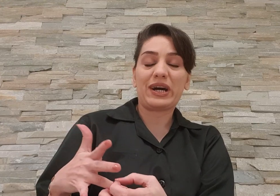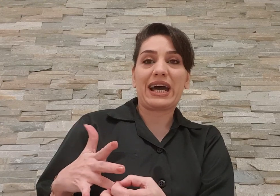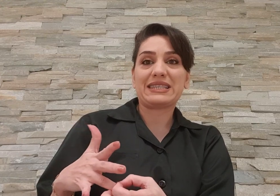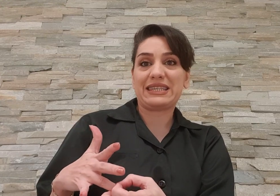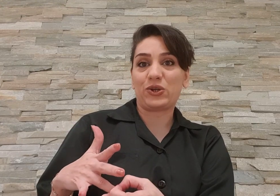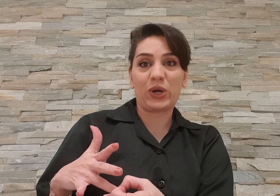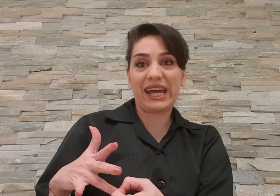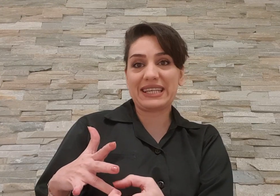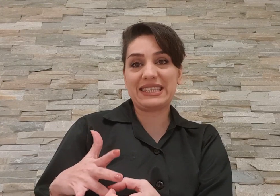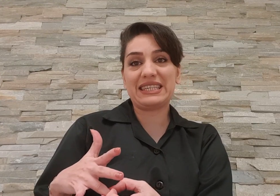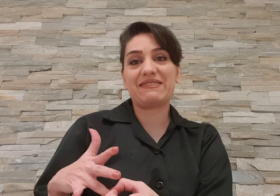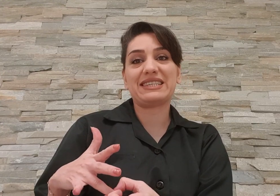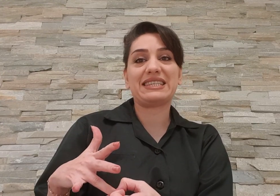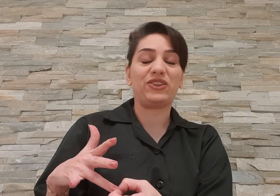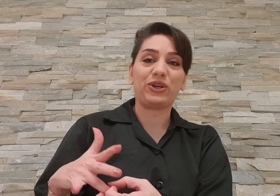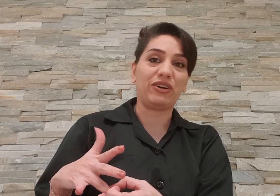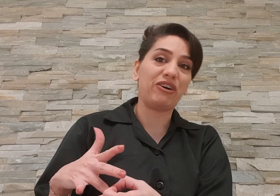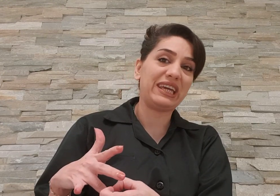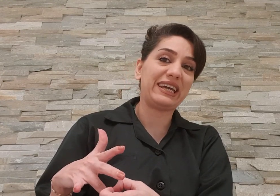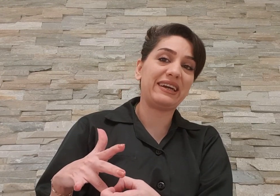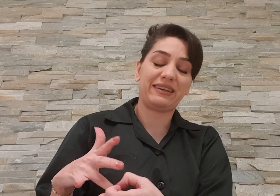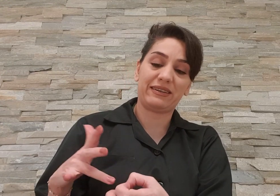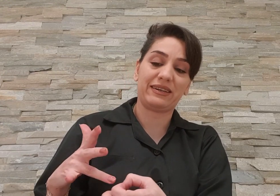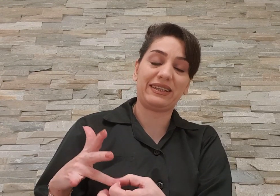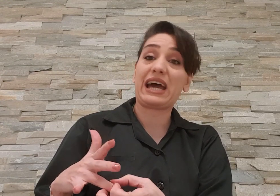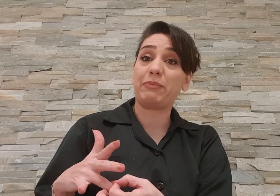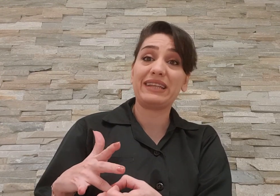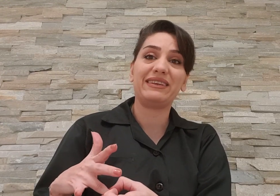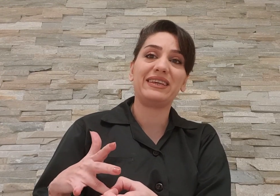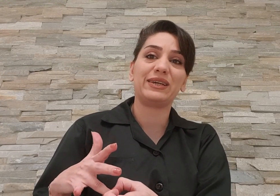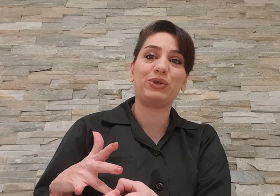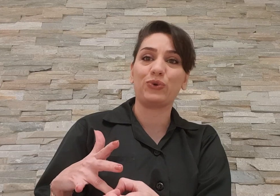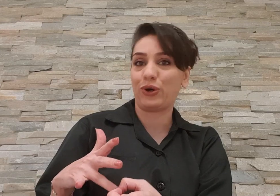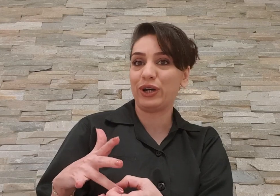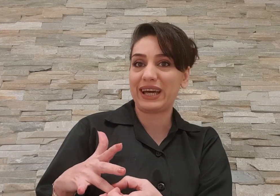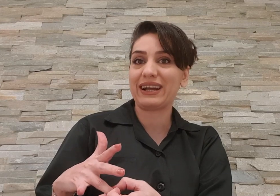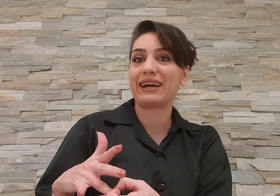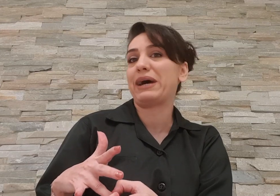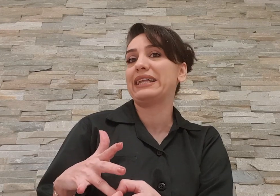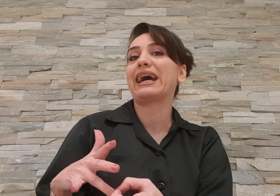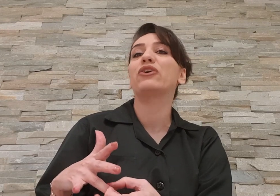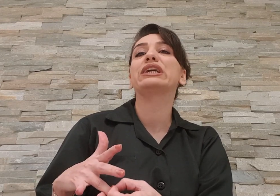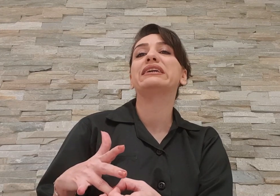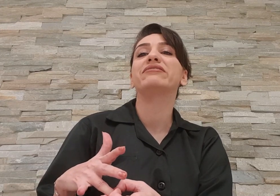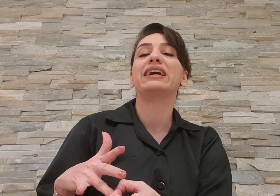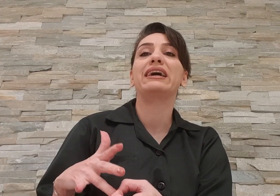عصیرهای عزیز و زندانیهای دربندی که بیگناه دربند قرار گرفتن